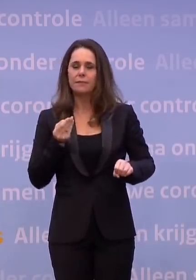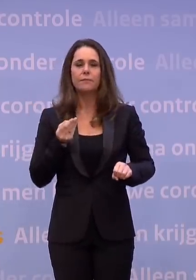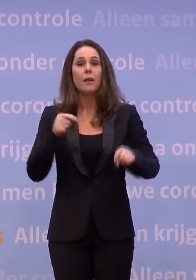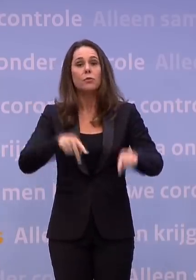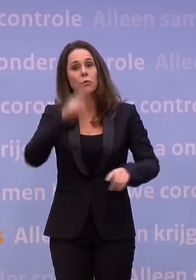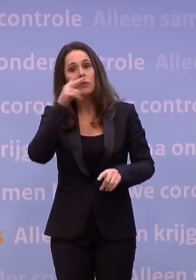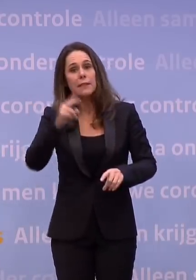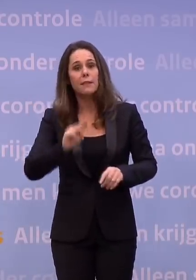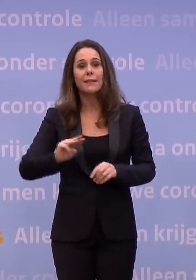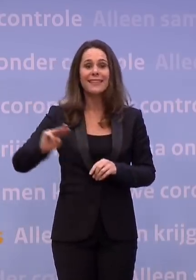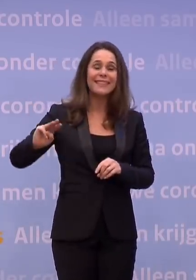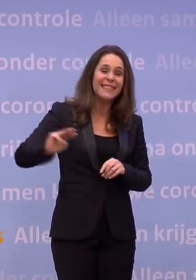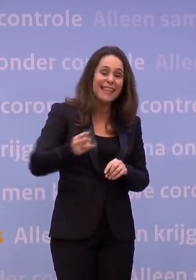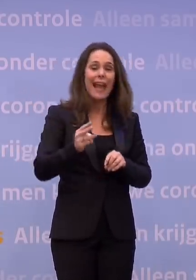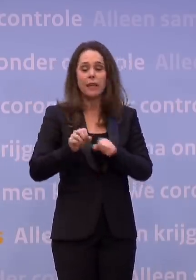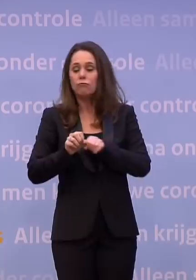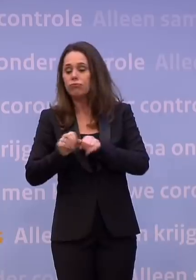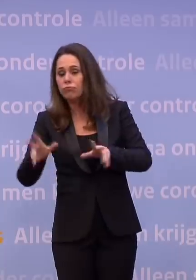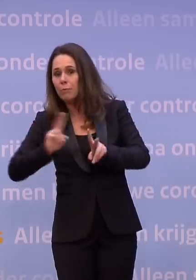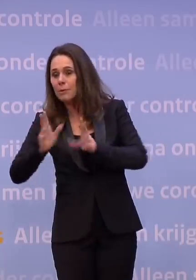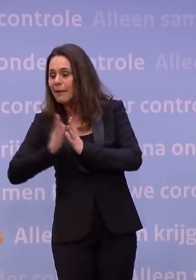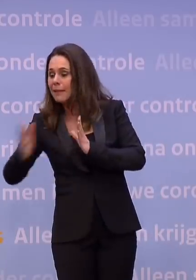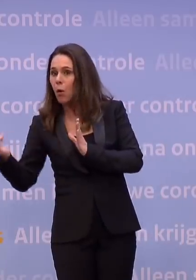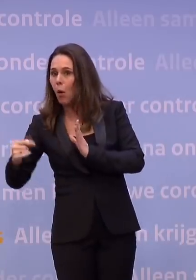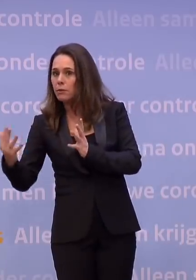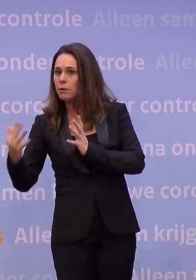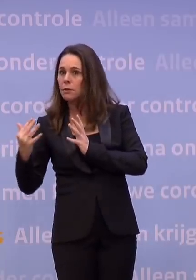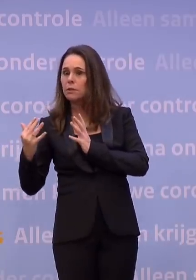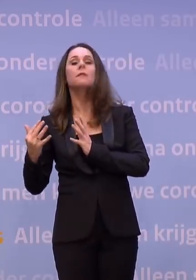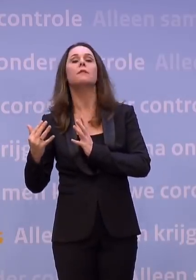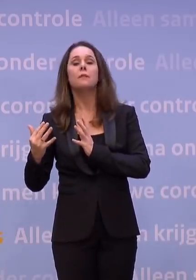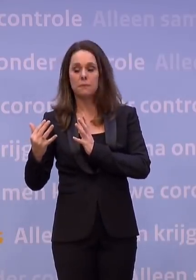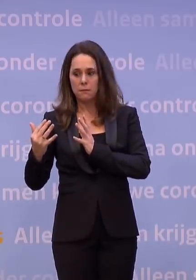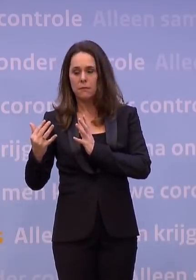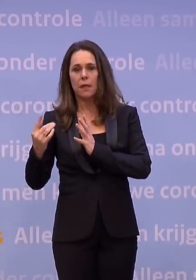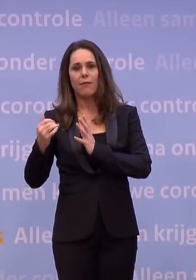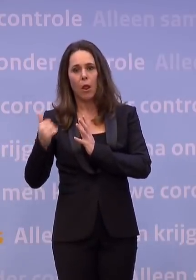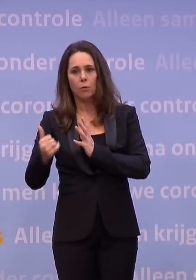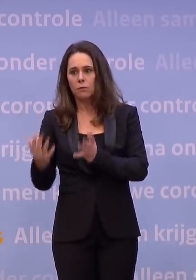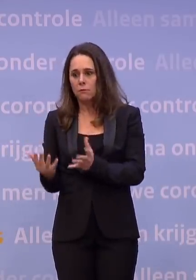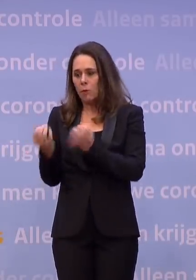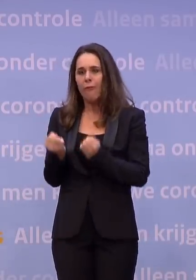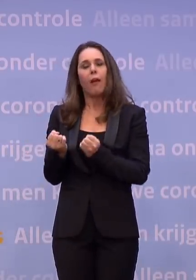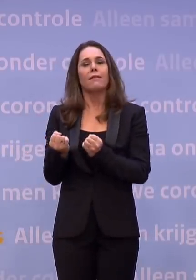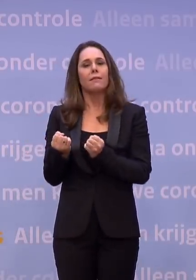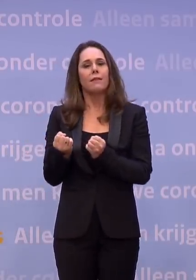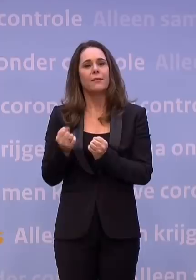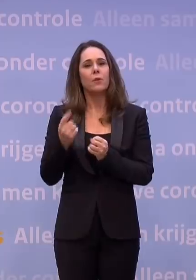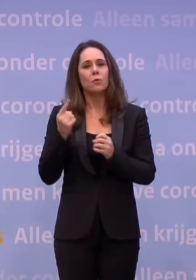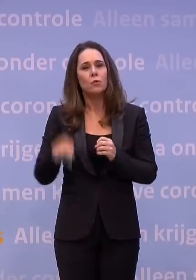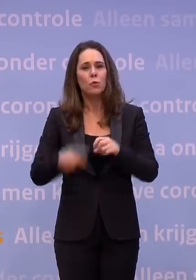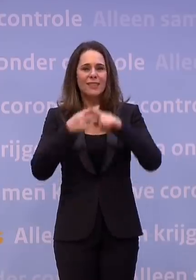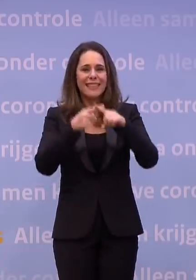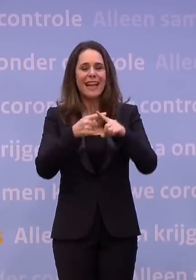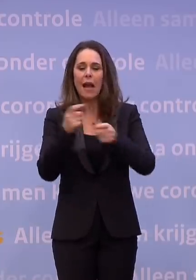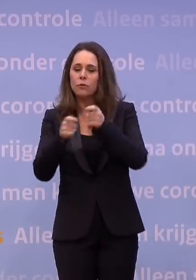zien is dat die derde golf eraan komt. Wat we moeten doen is zorgen dat als die komt, dat we hem goed kunnen opvangen. Nou, met de huidige cijfers in de ziekenhuizen en